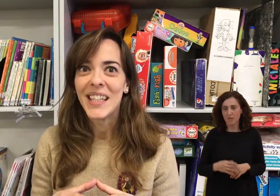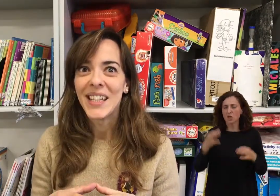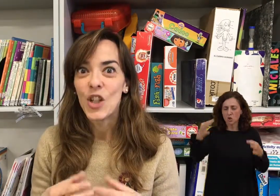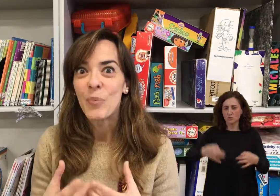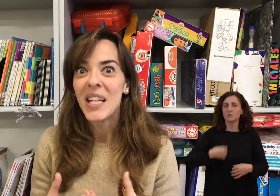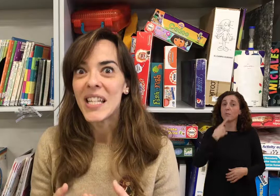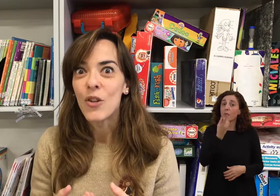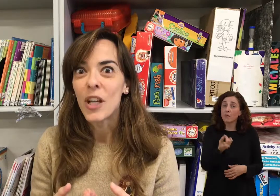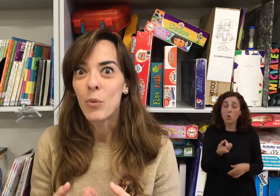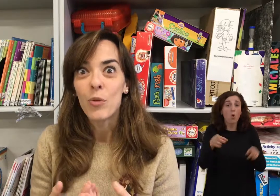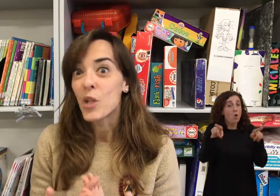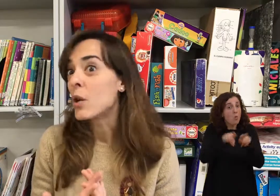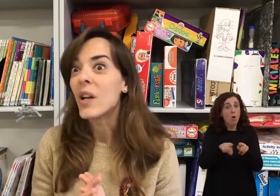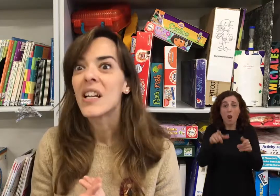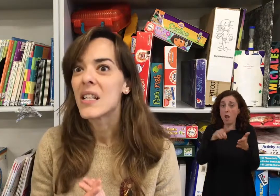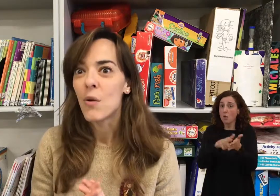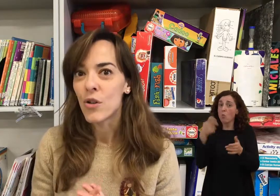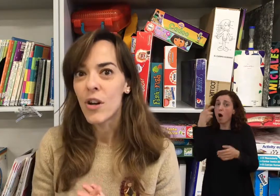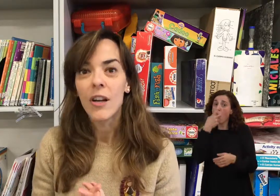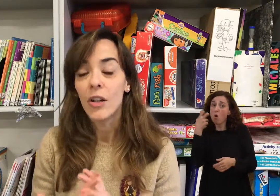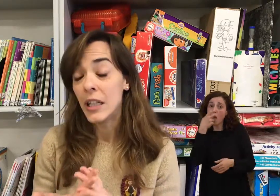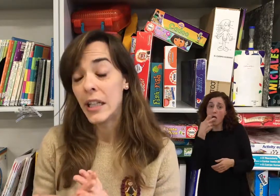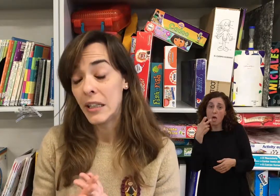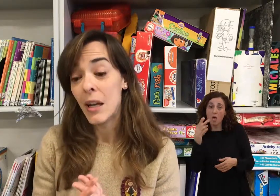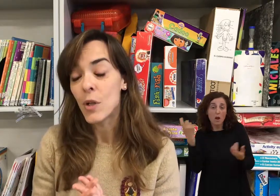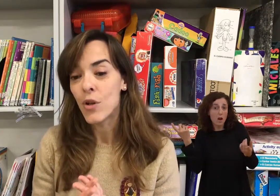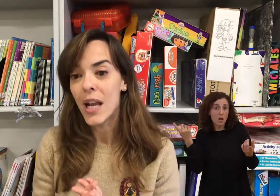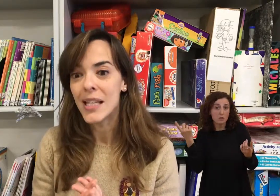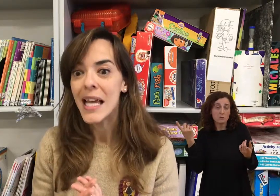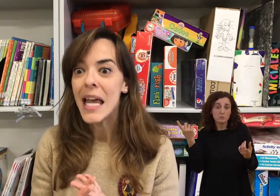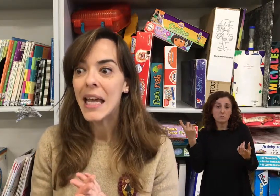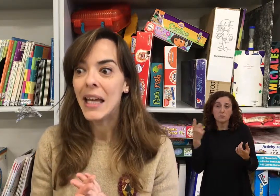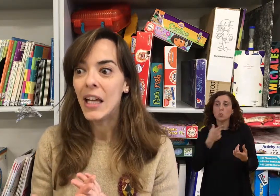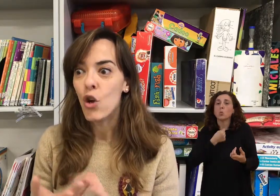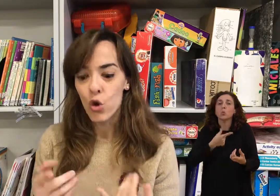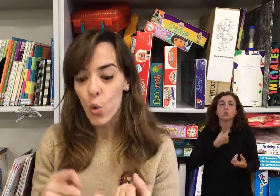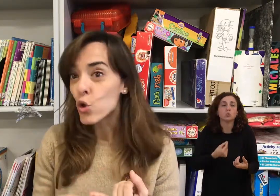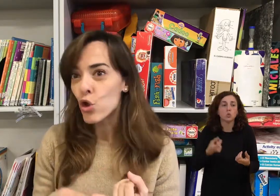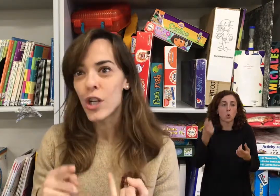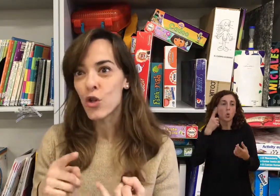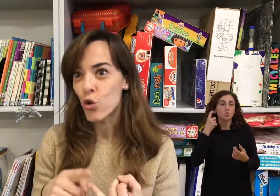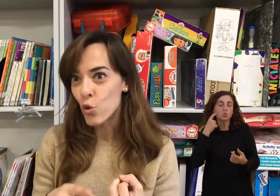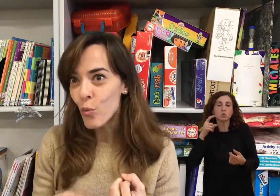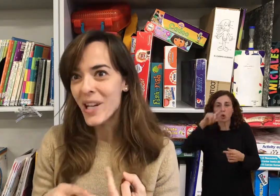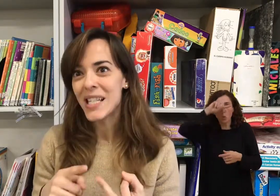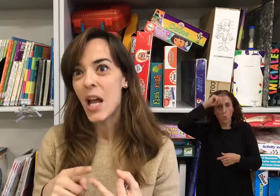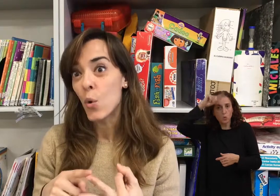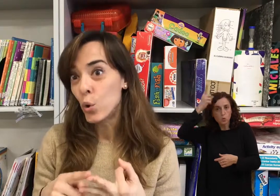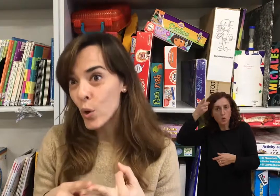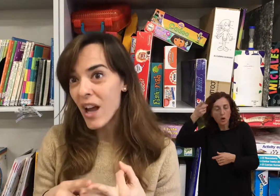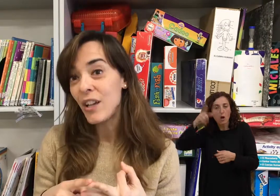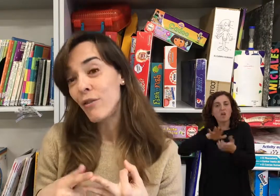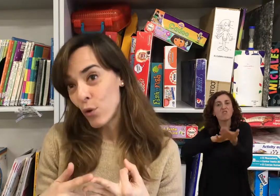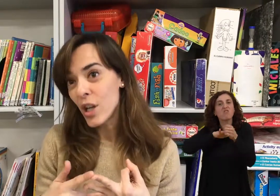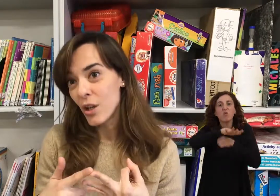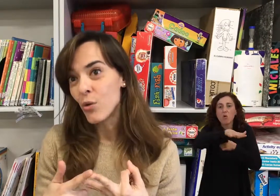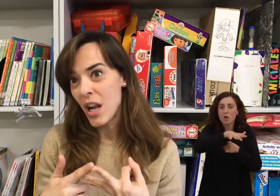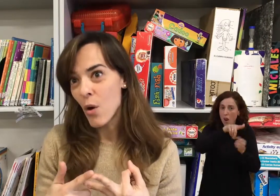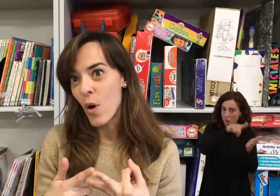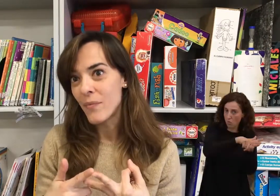Yo siempre les digo que, bueno, pues al igual que las lenguas orales, los gustos, las costumbres, la cultura, influyen en una lengua.